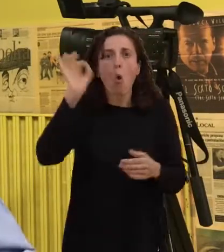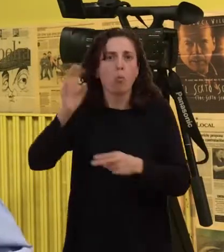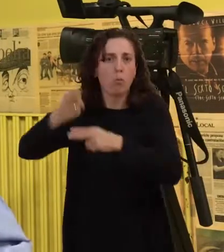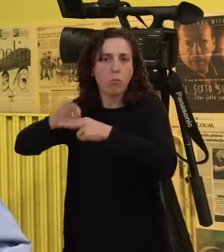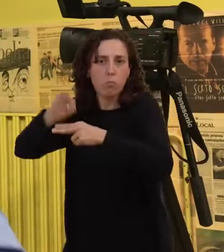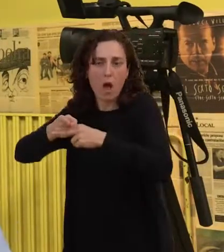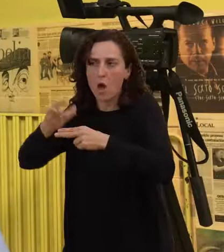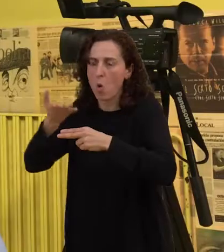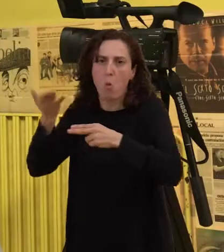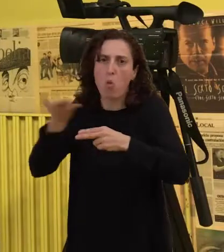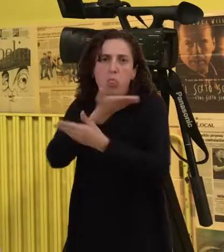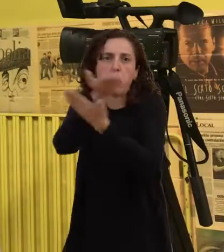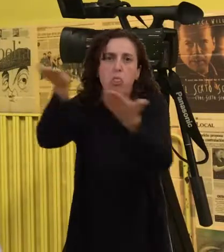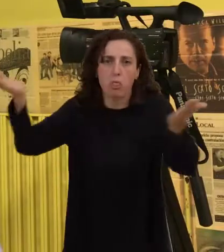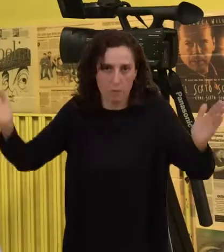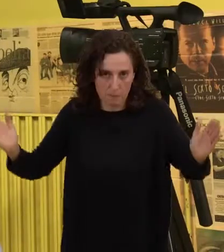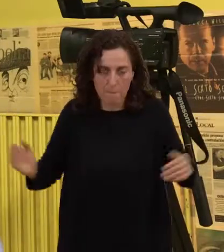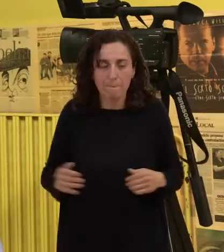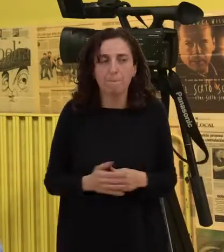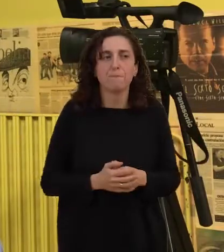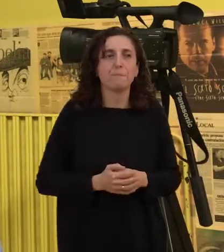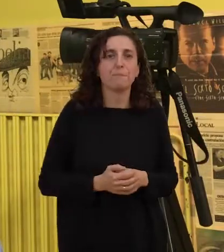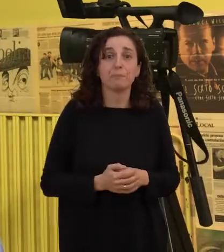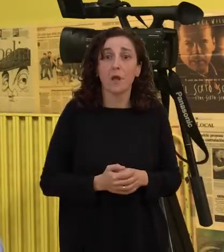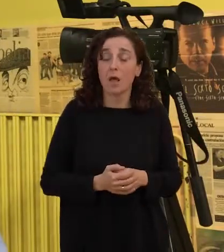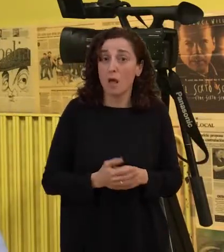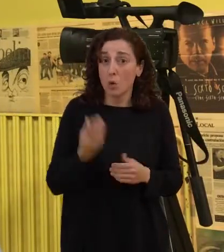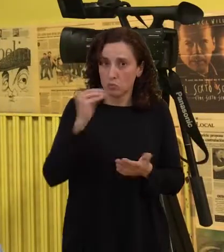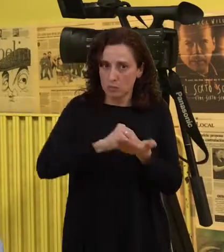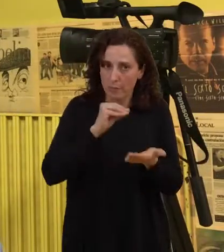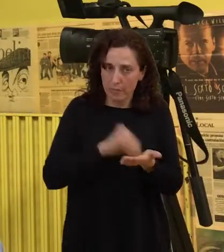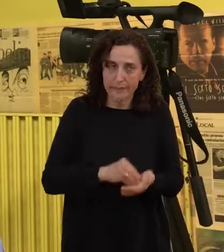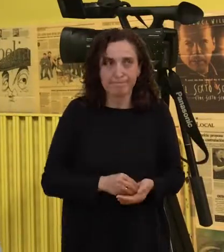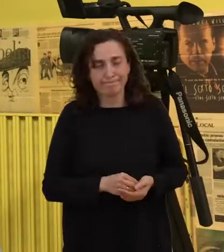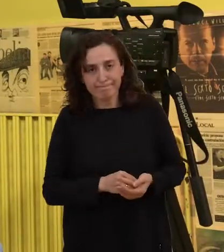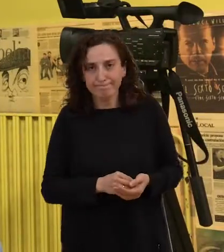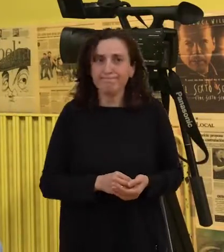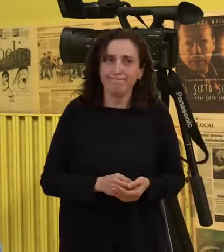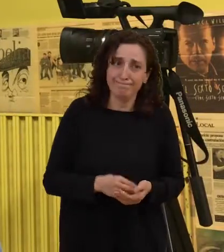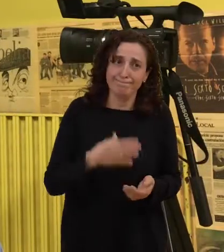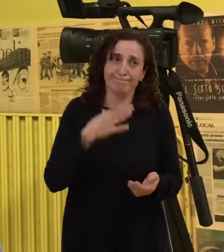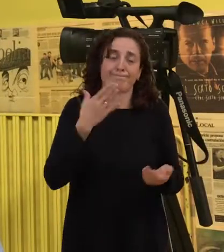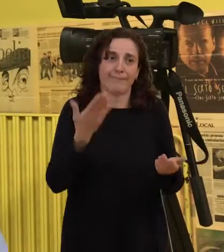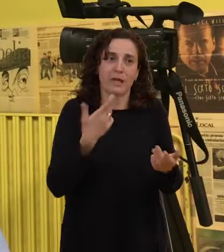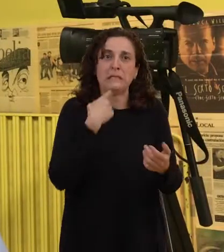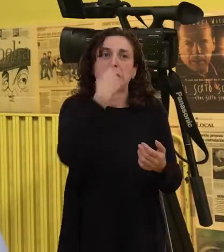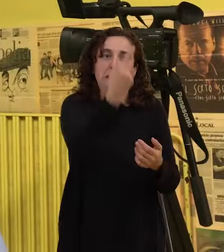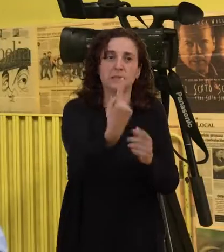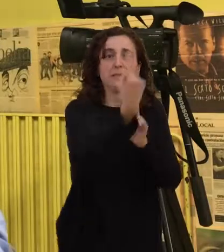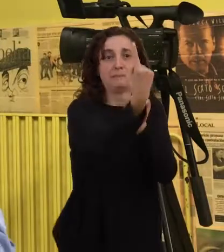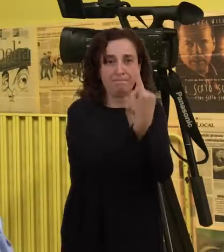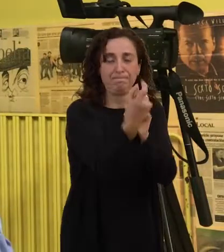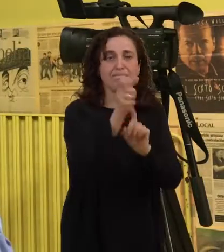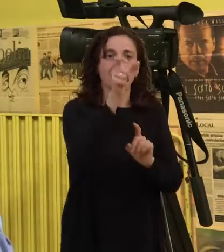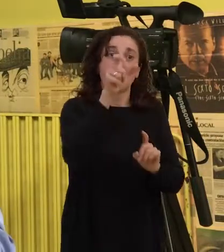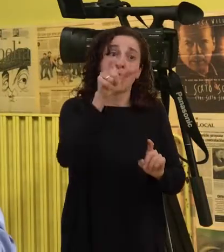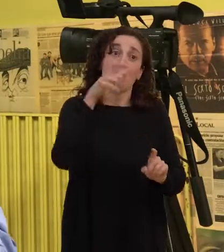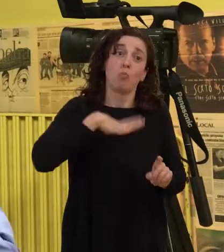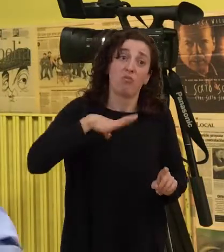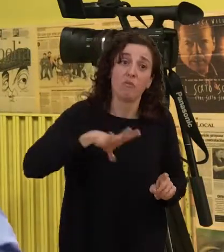ou onde fora e en moitas ocasiones teñía que dicirle ao interlocutor se por favor me